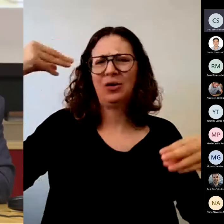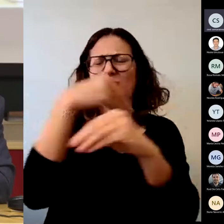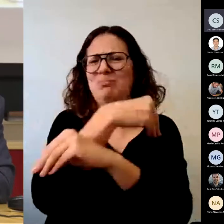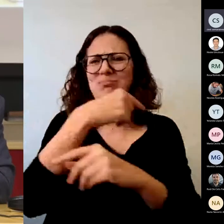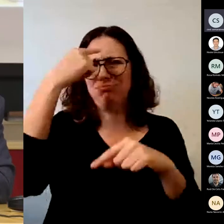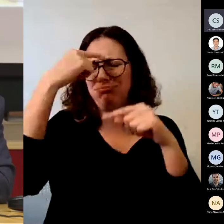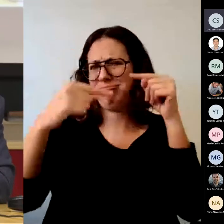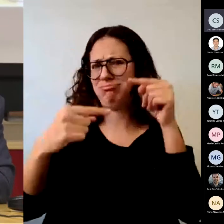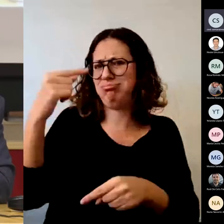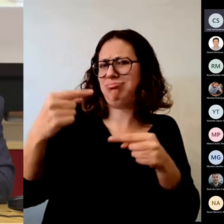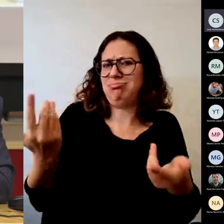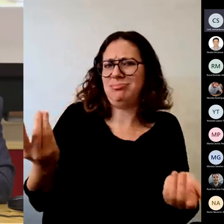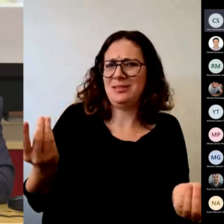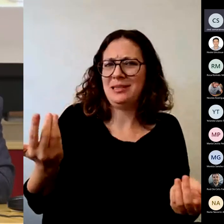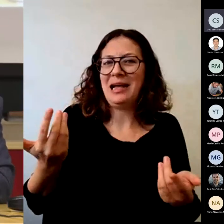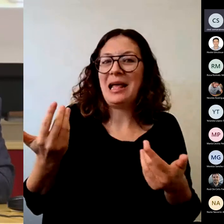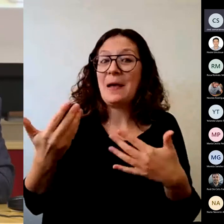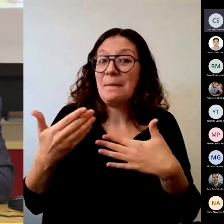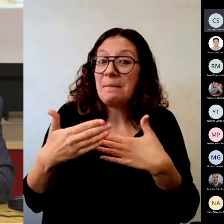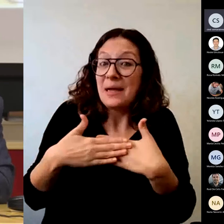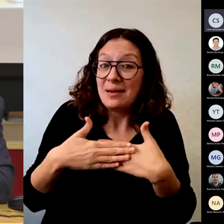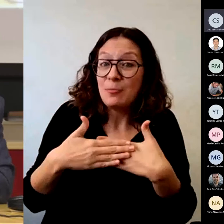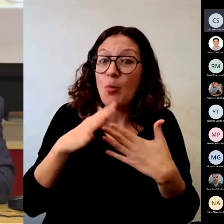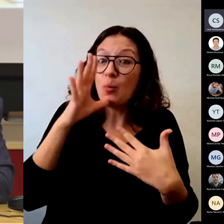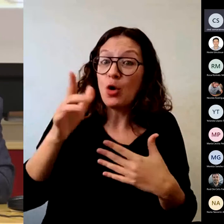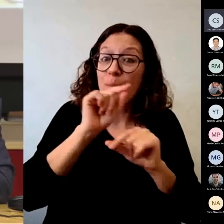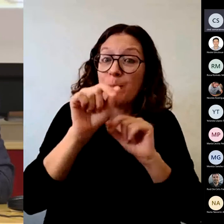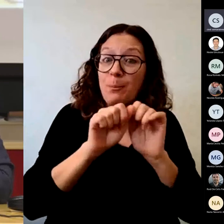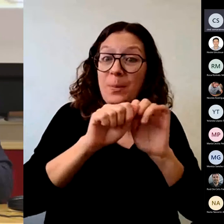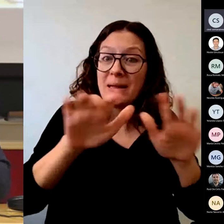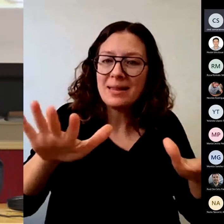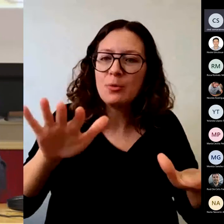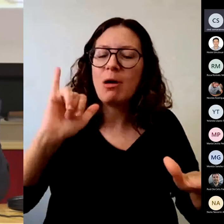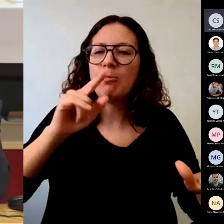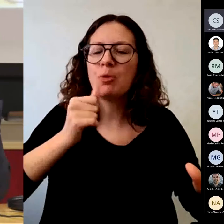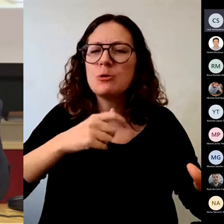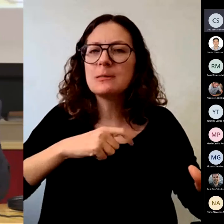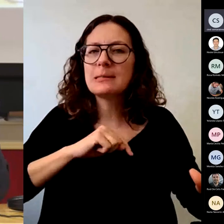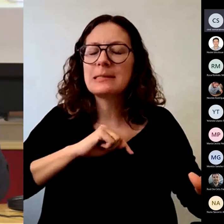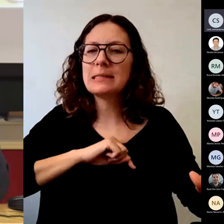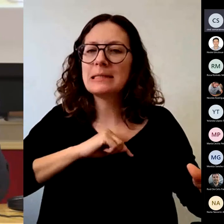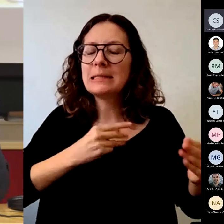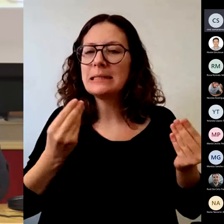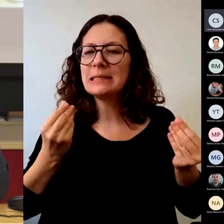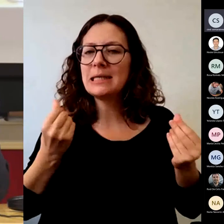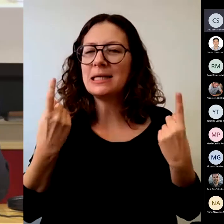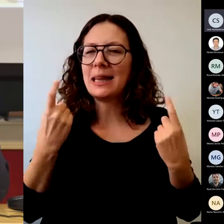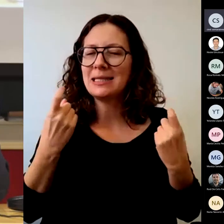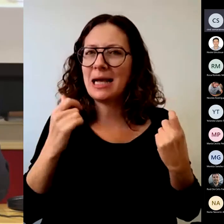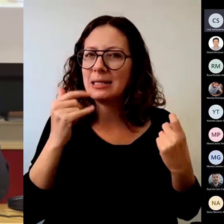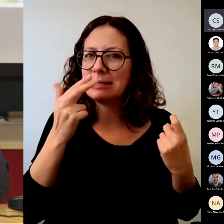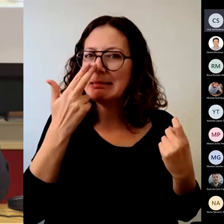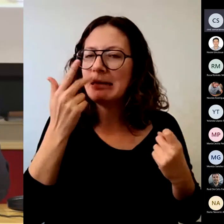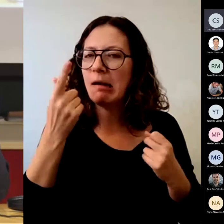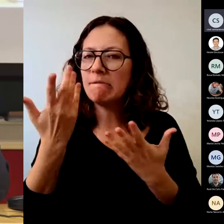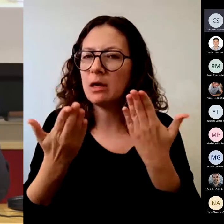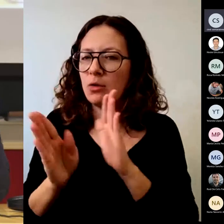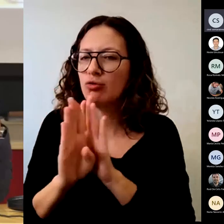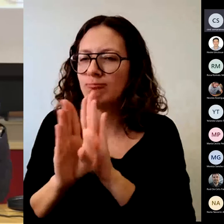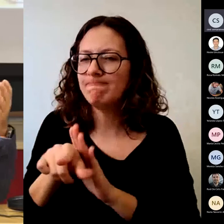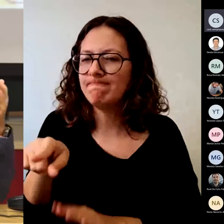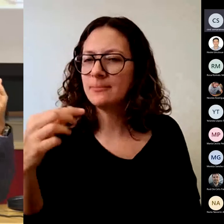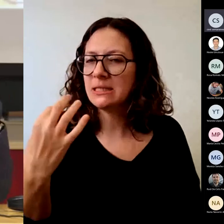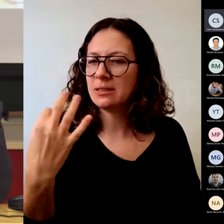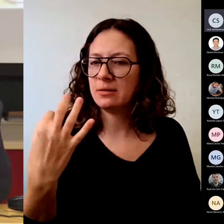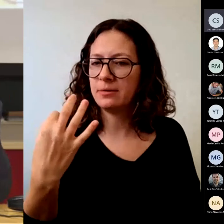necesidad o ese interés por una evaluación continua. Para hacer eso desde mi punto de vista lo que hay que